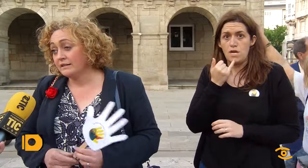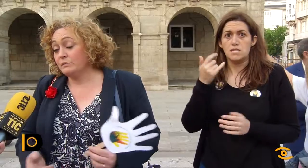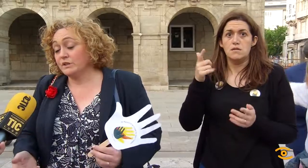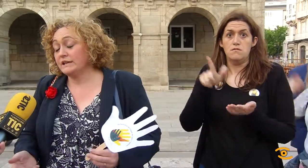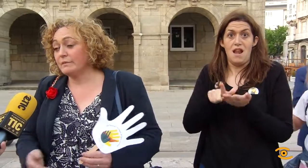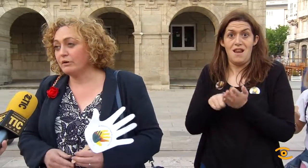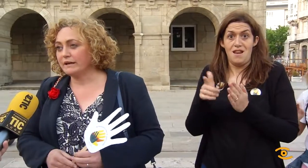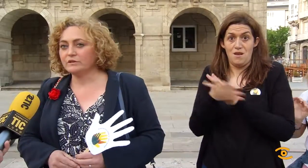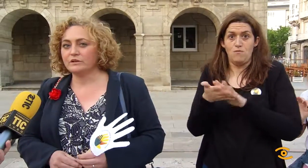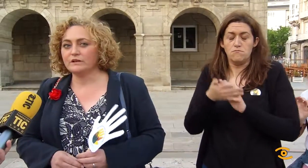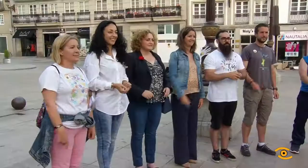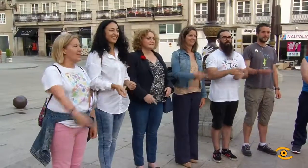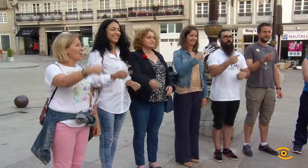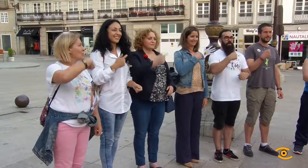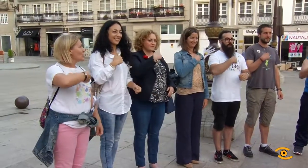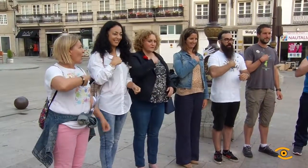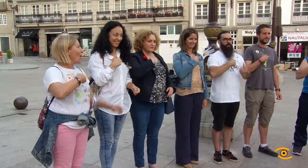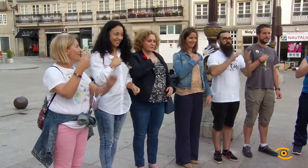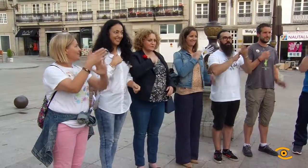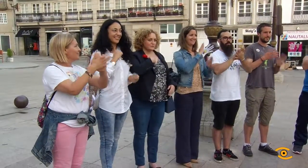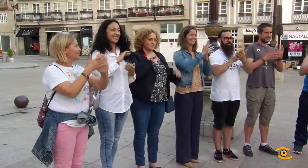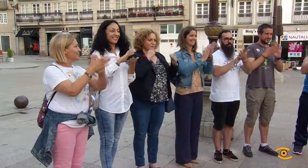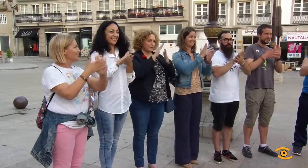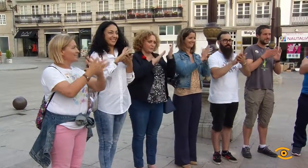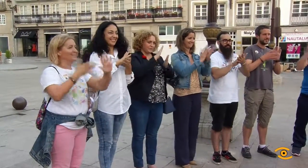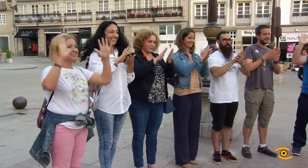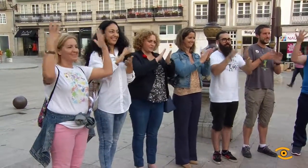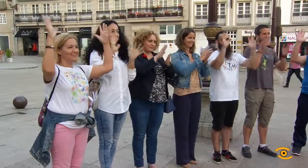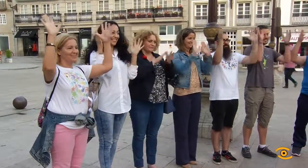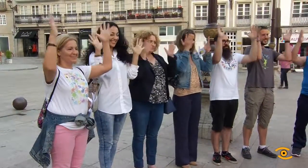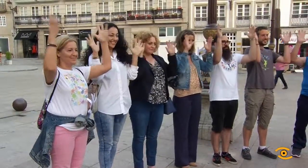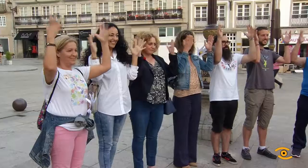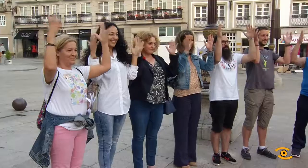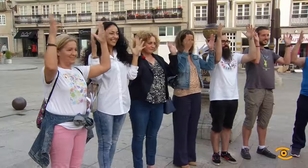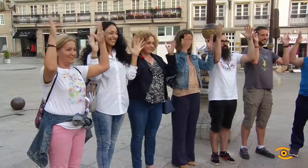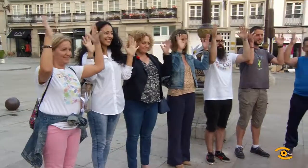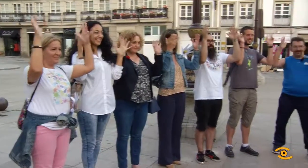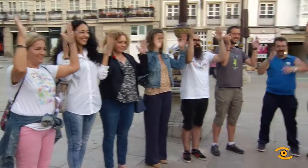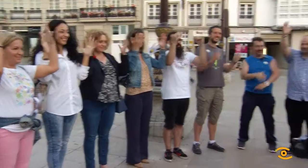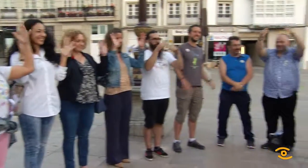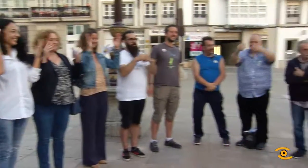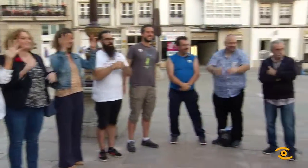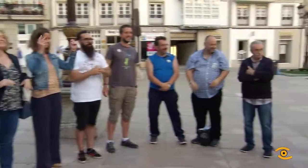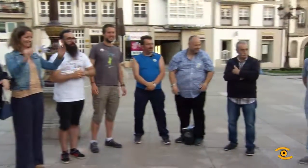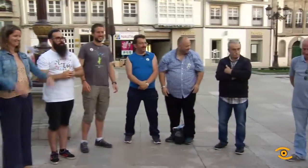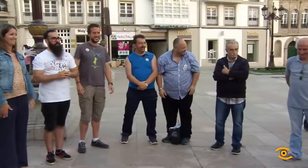tamén obligatoria. Unha xornada especial na que un xesto vale máis que mil palabras.